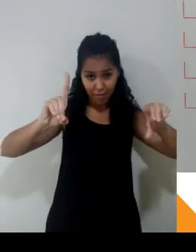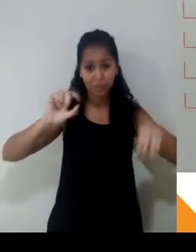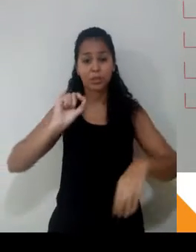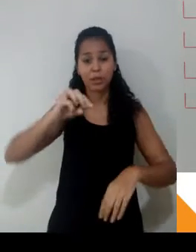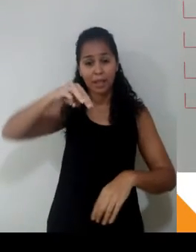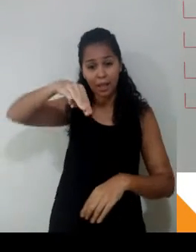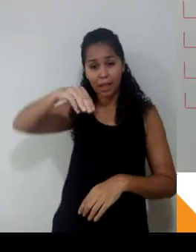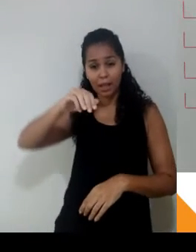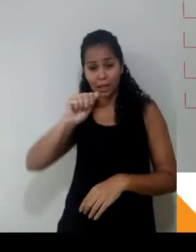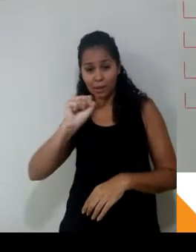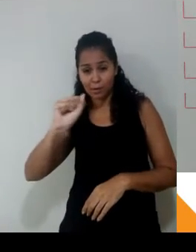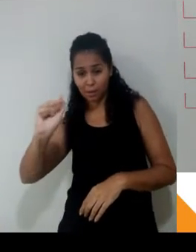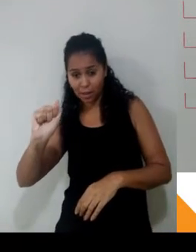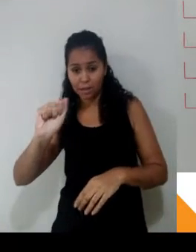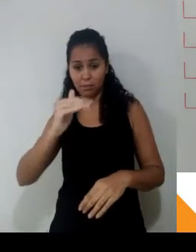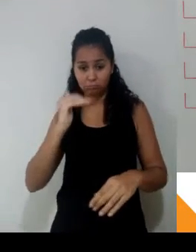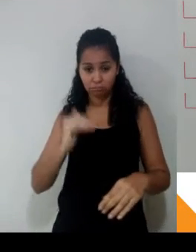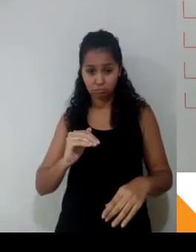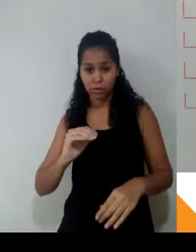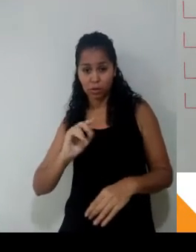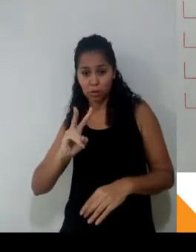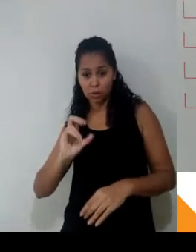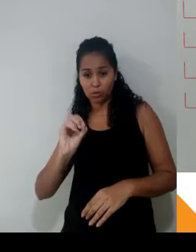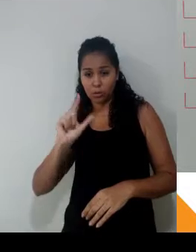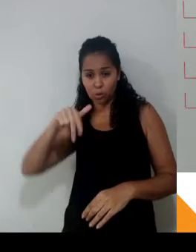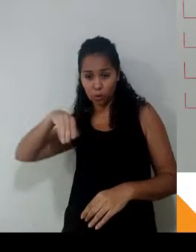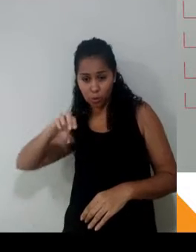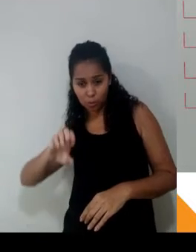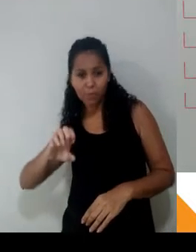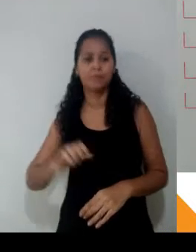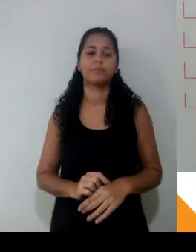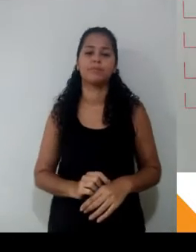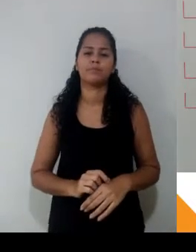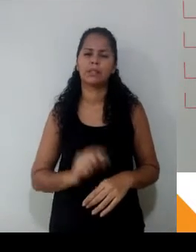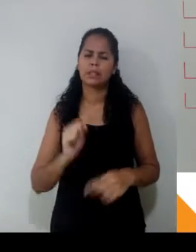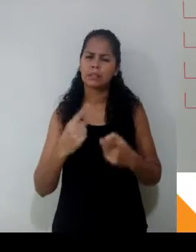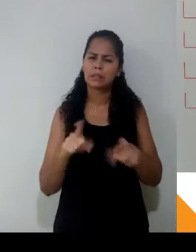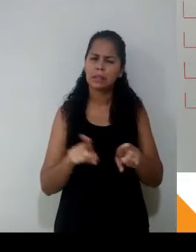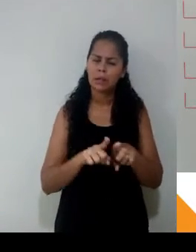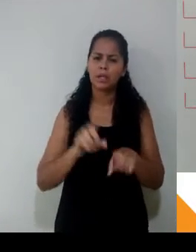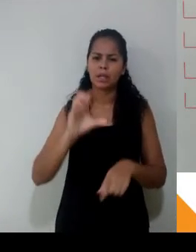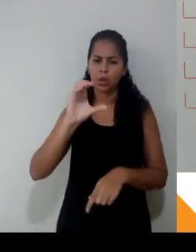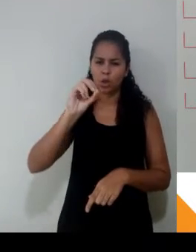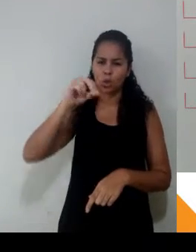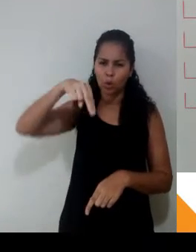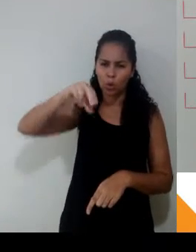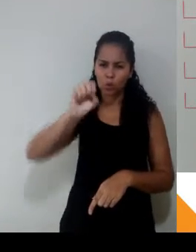volume, duas grandezas. Consumo médio, distância por volume. Se você tem algum parente que é chato com o seu